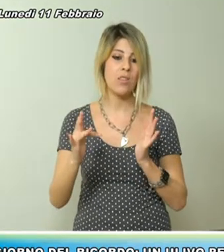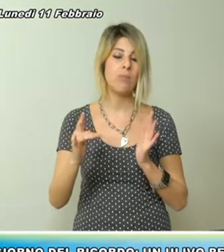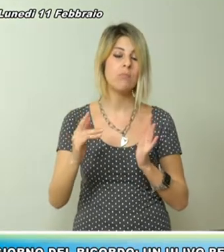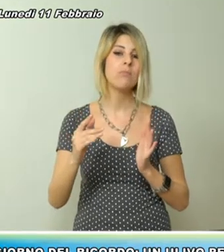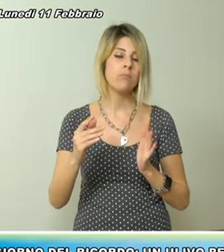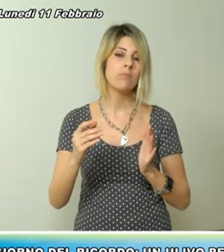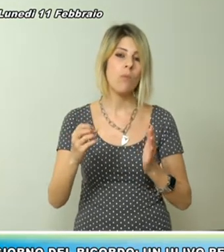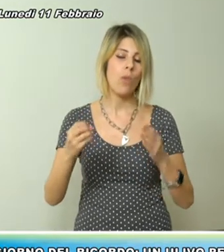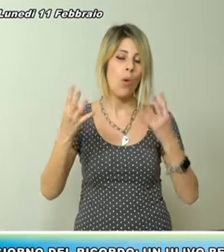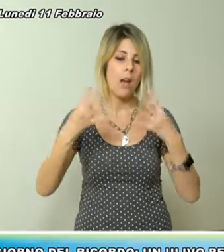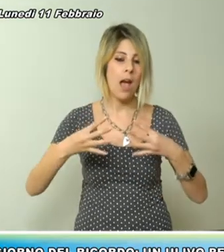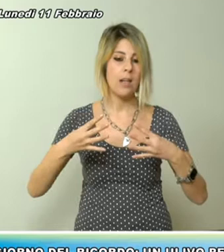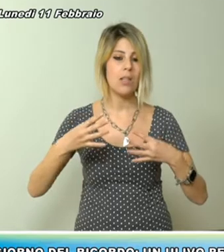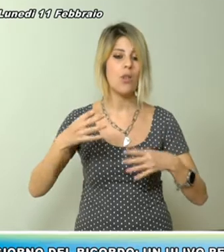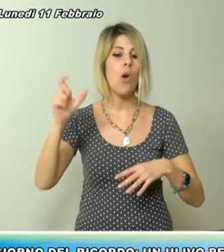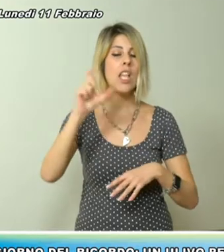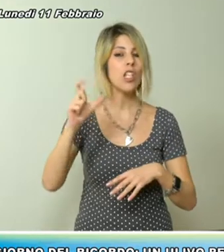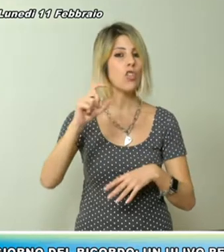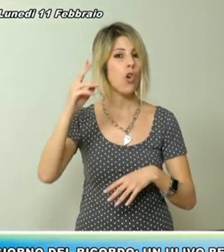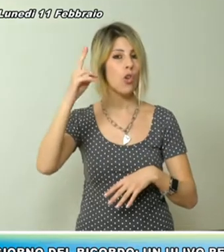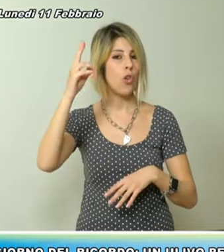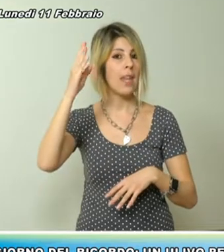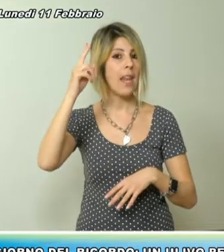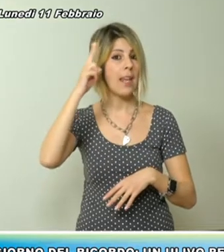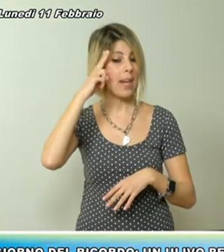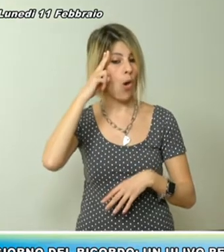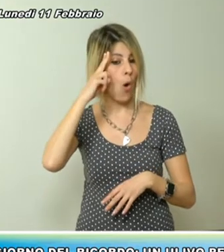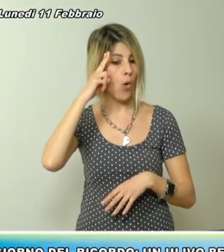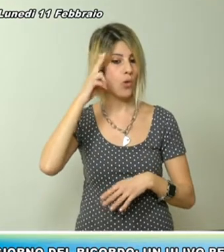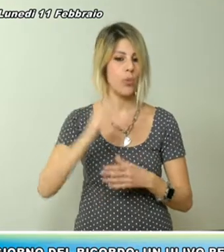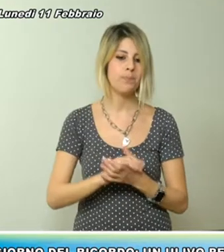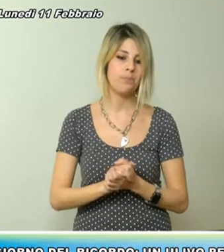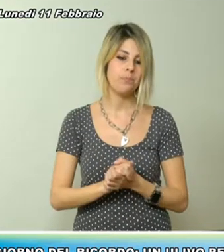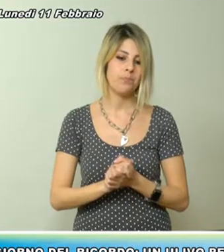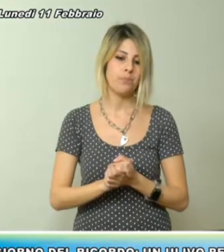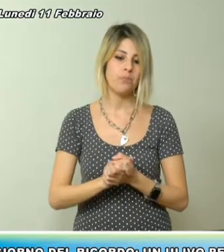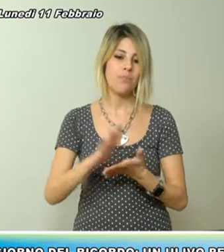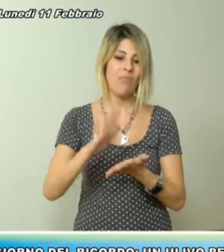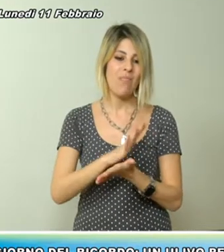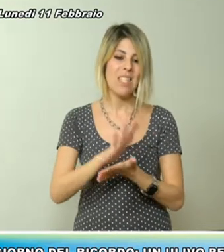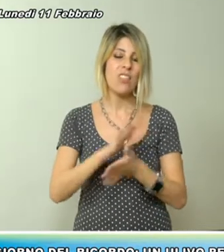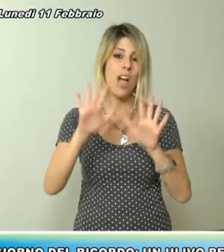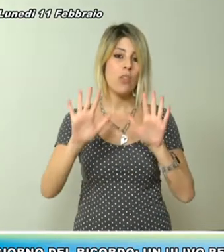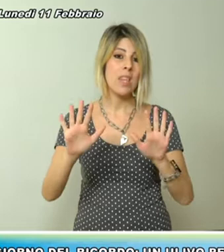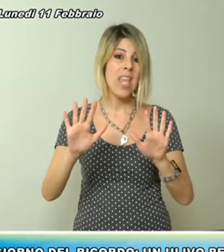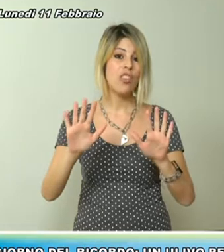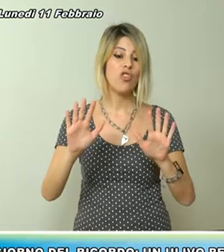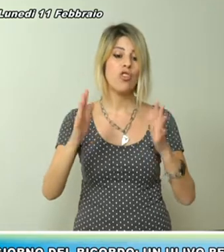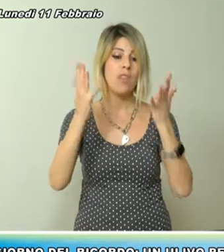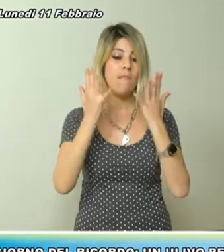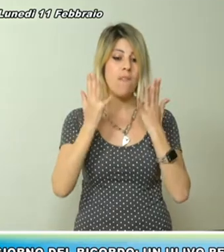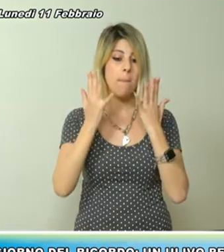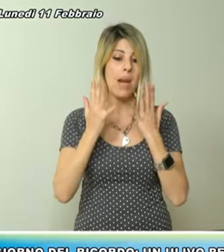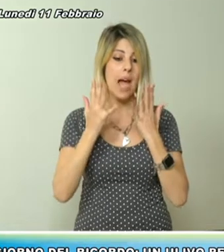per osservare la memoria della tragedia degli italiani, dell'esodo dalle loro terre degli istriani,